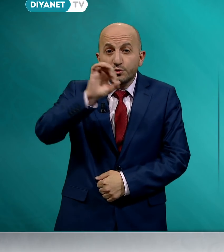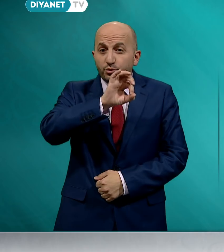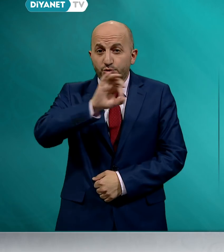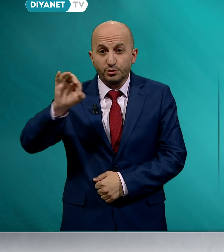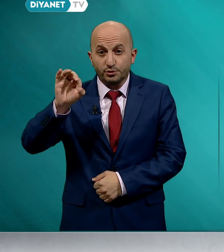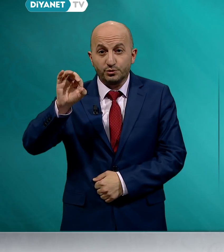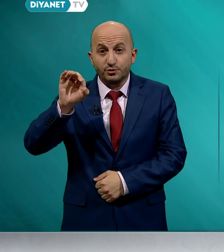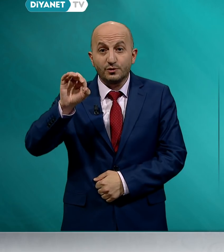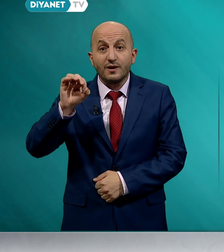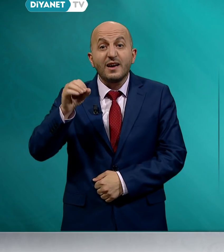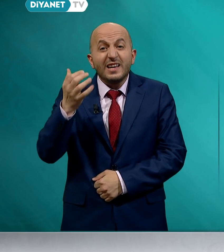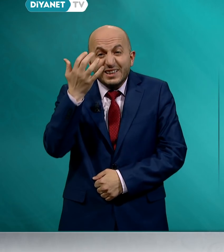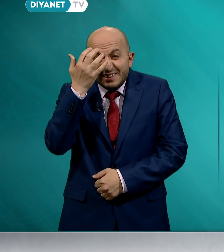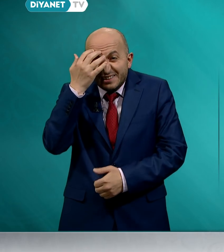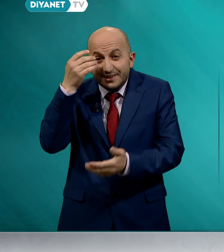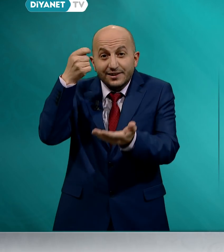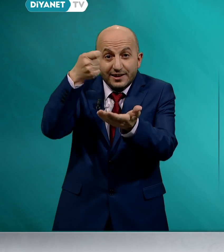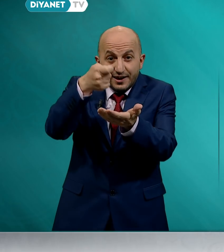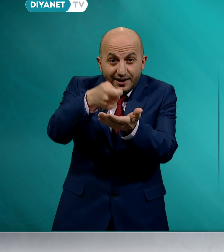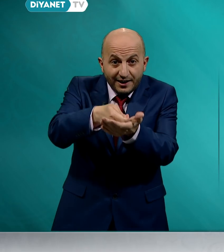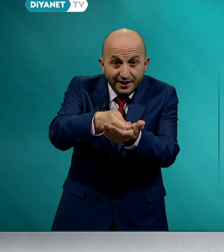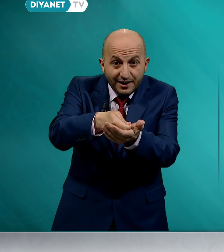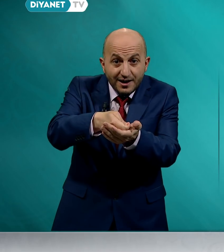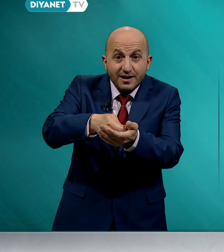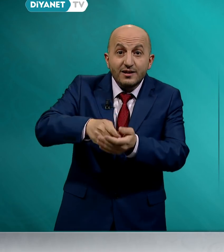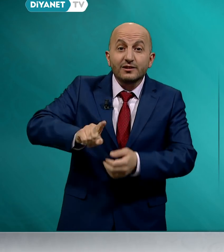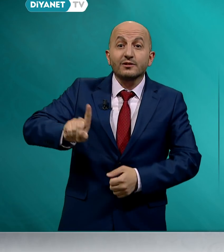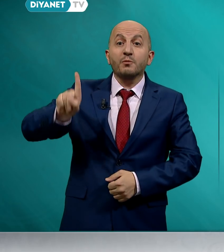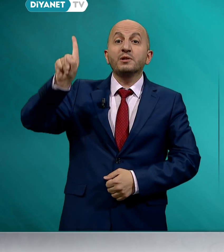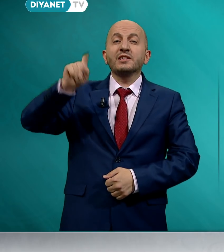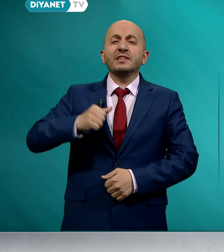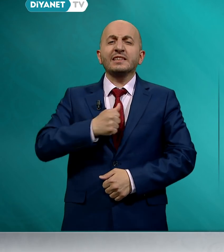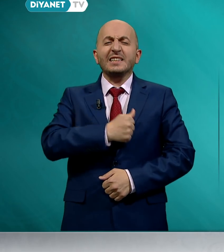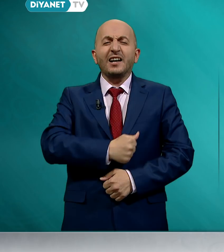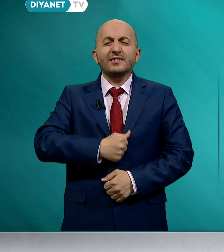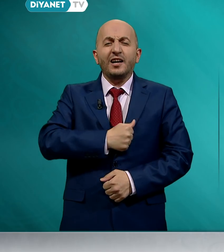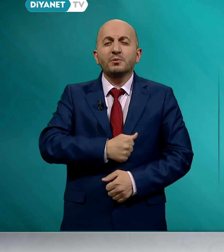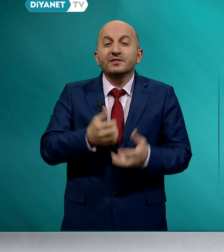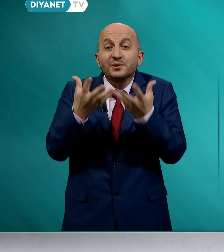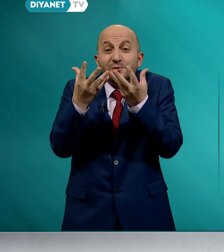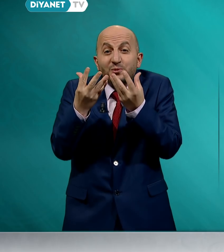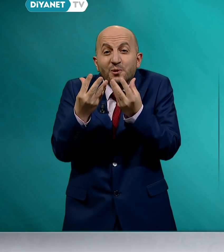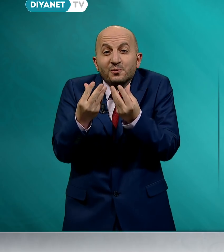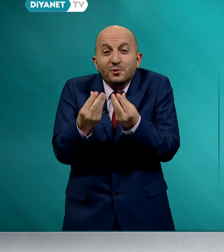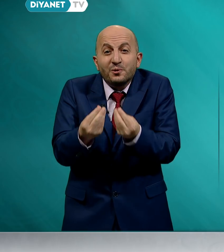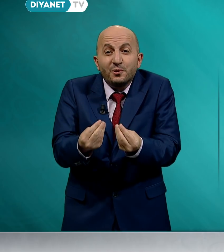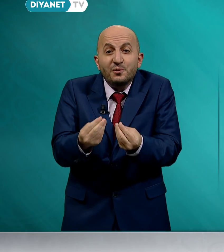Kuşkusuz sadaka Rabbinin gazabını söndürür